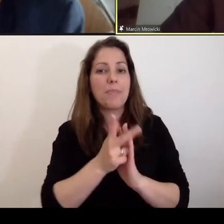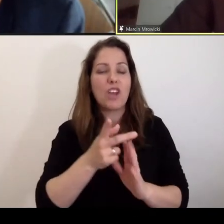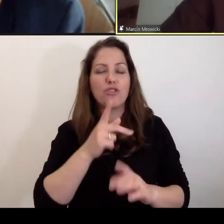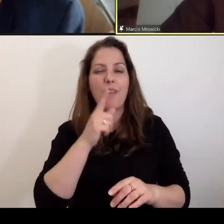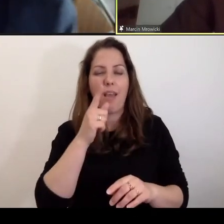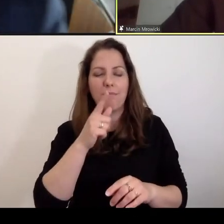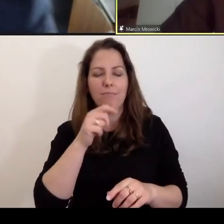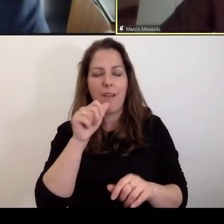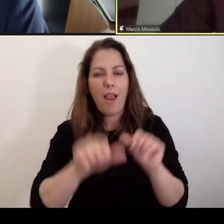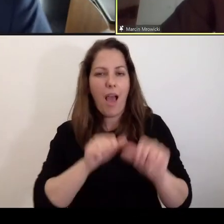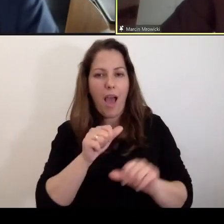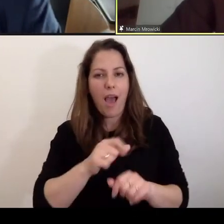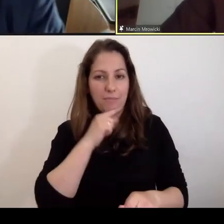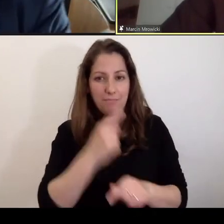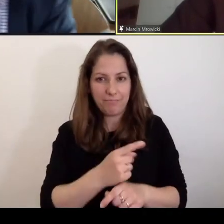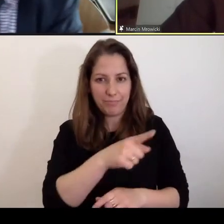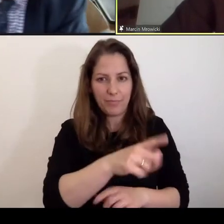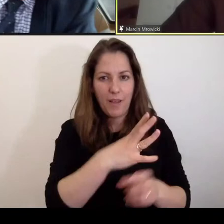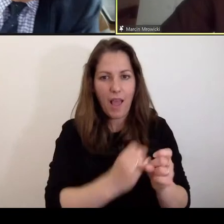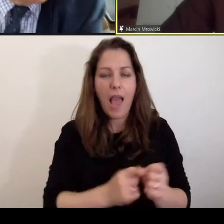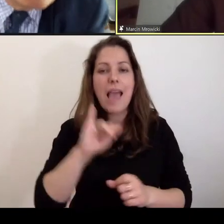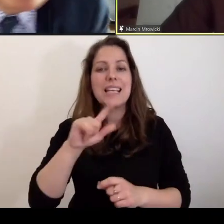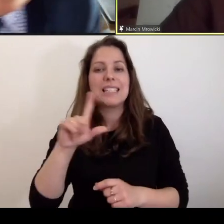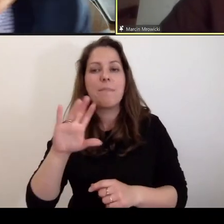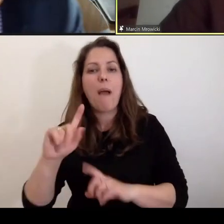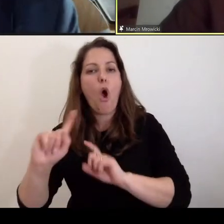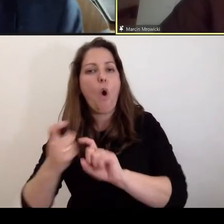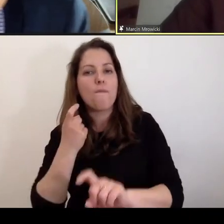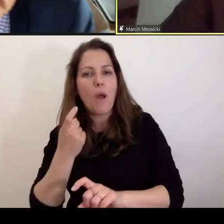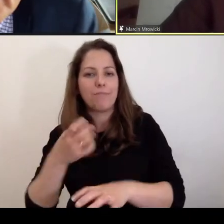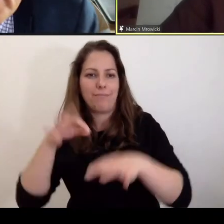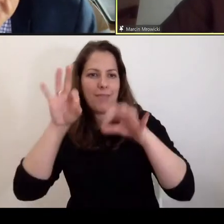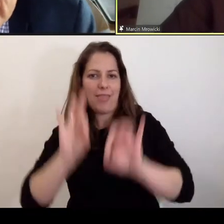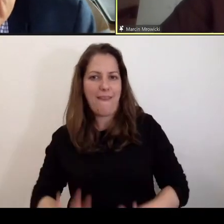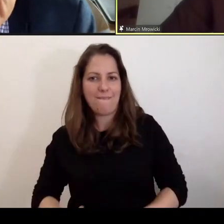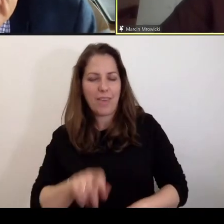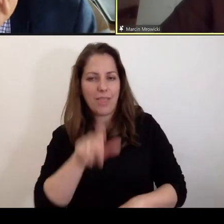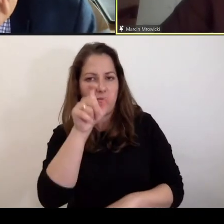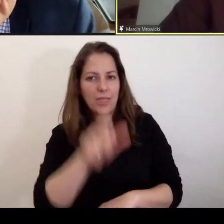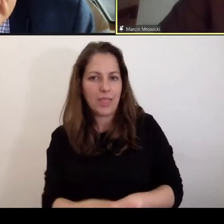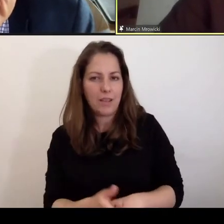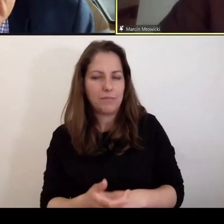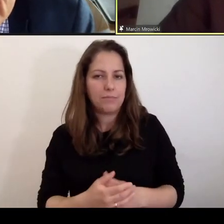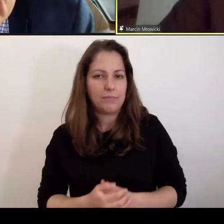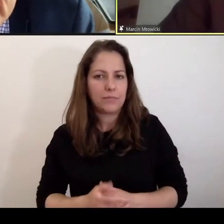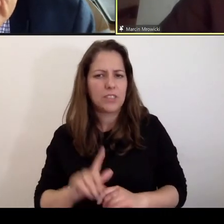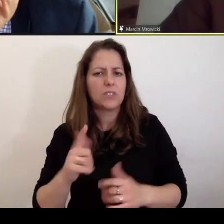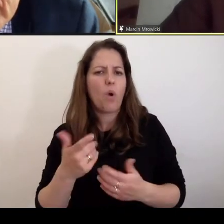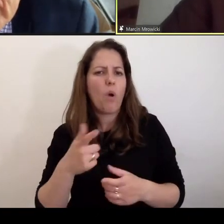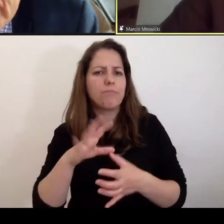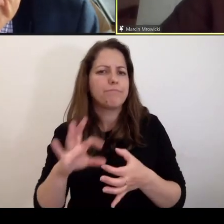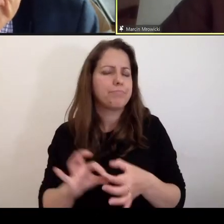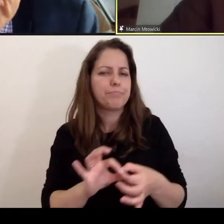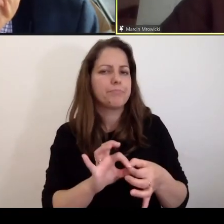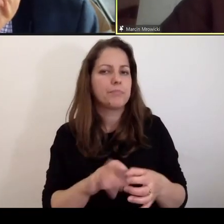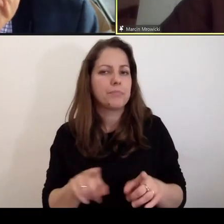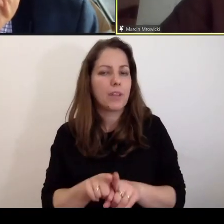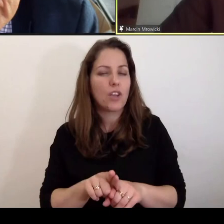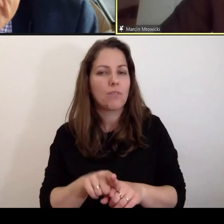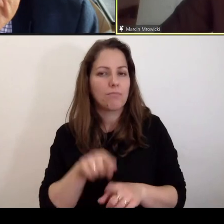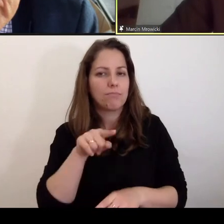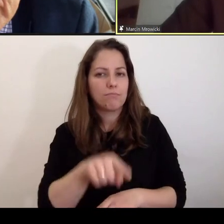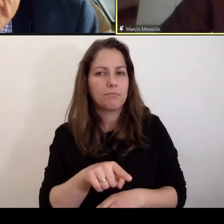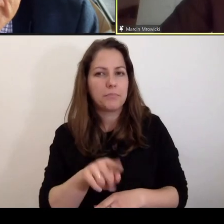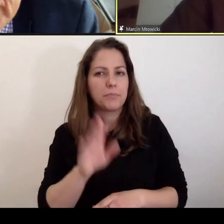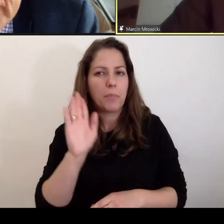pozbawienia wolności, natomiast Izba Odwoławczego uniewinniła, więc co się z tym wiąże? Oczywiście wiąże się z tym